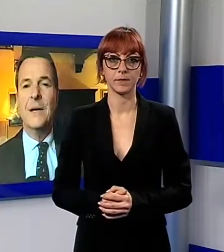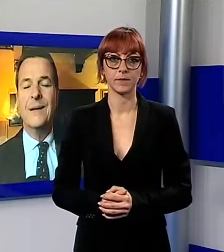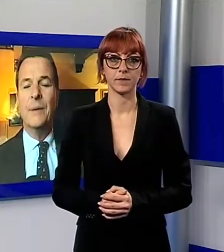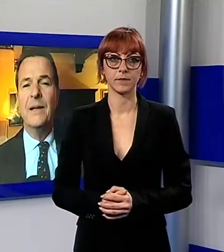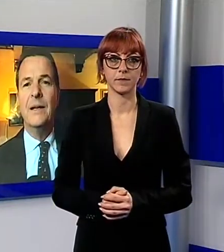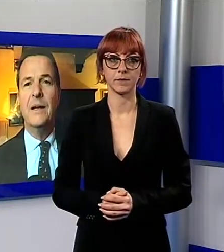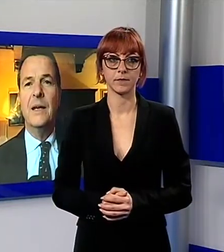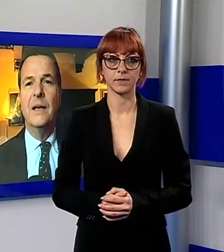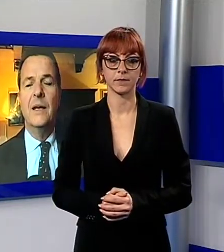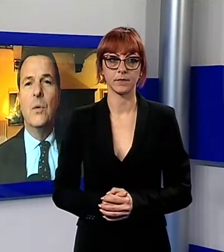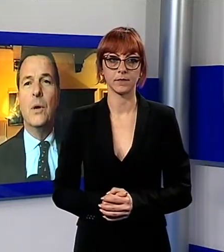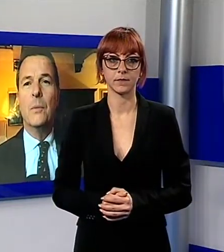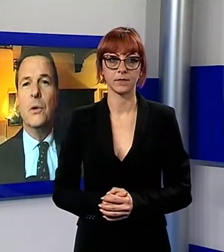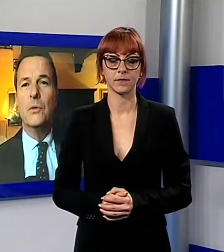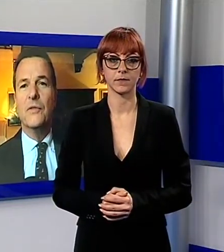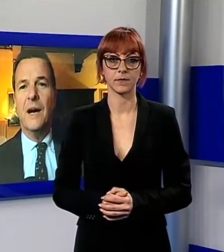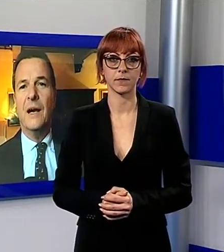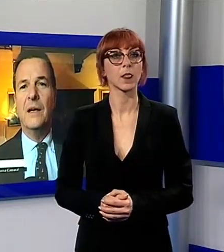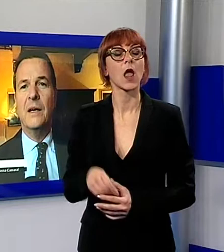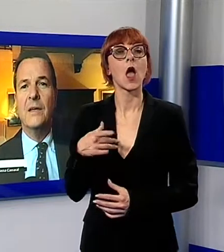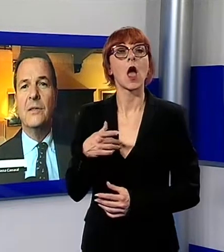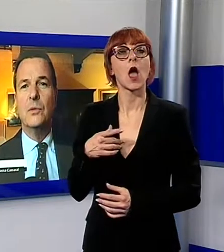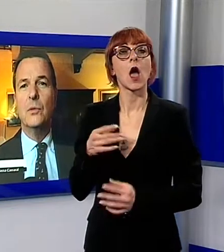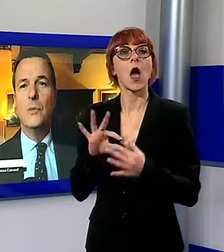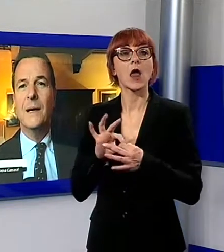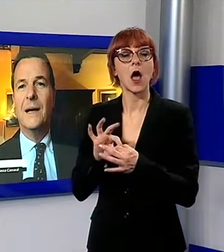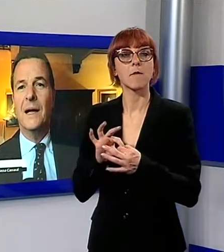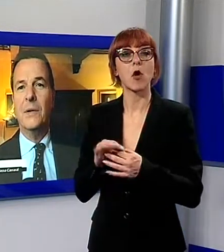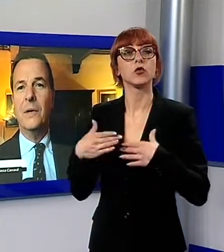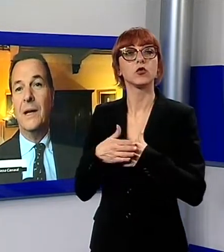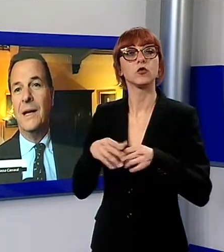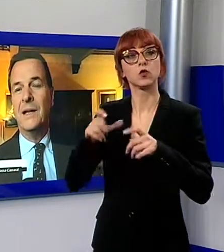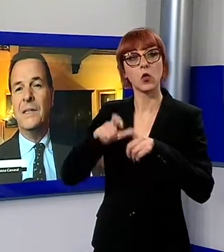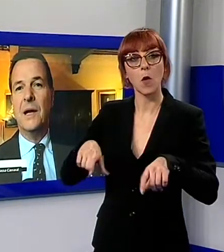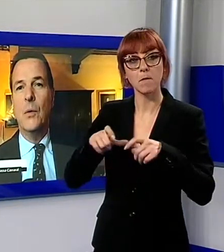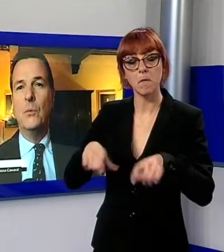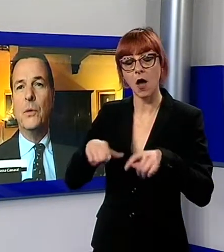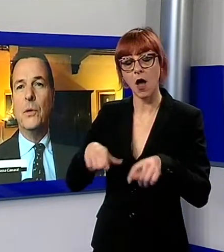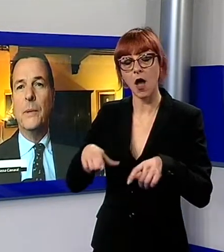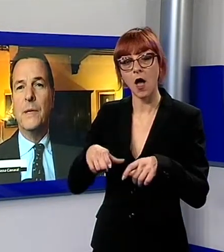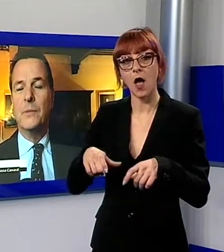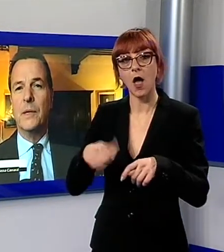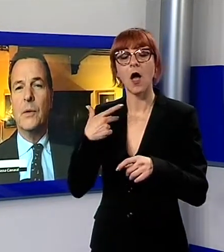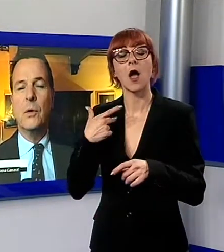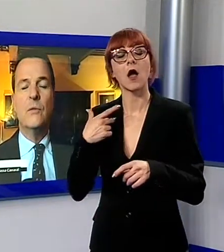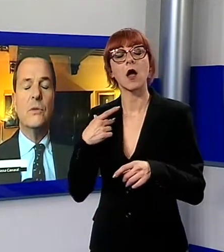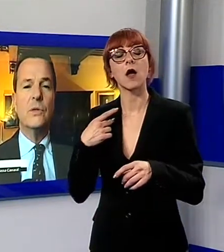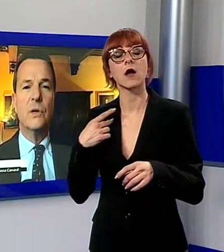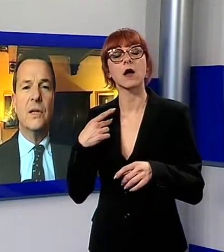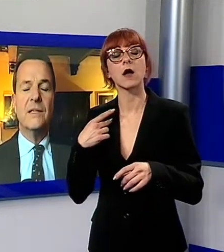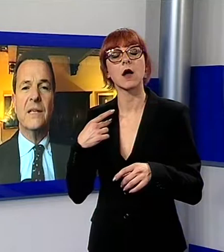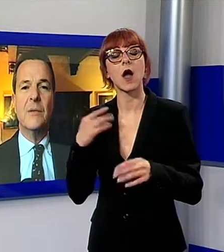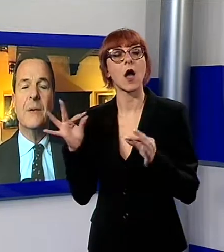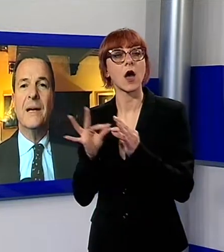riprendere un rapporto fra istituto bancario che negli anni sarà un pochino perso perché con l